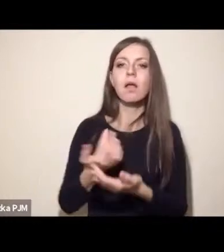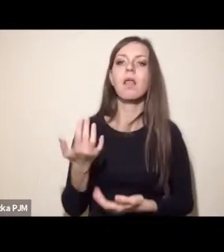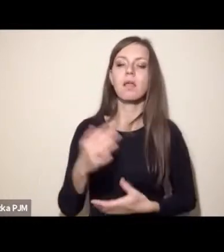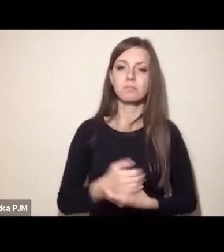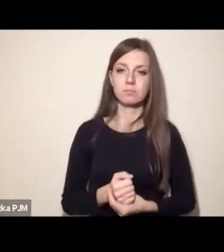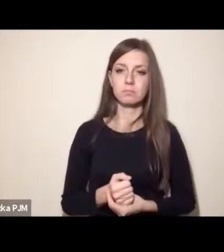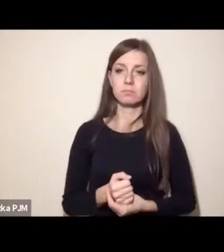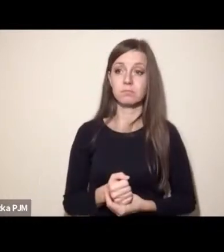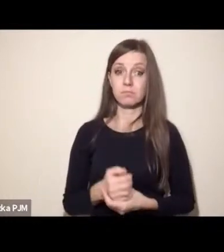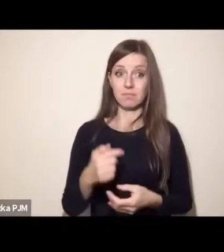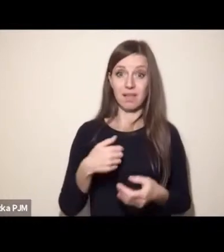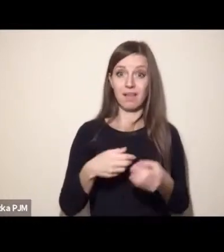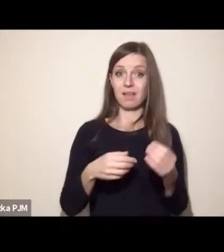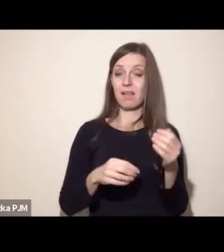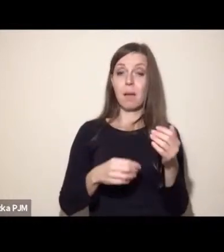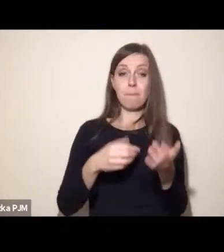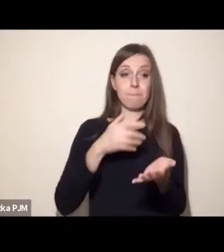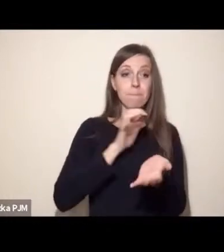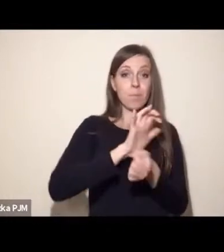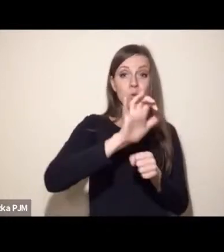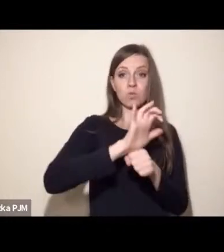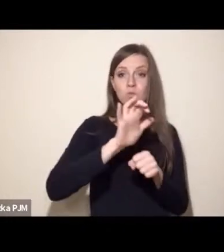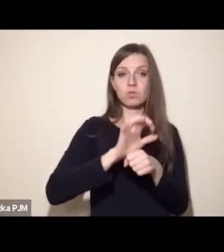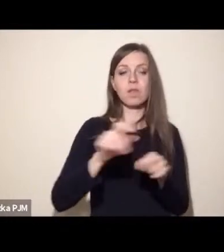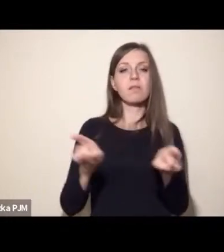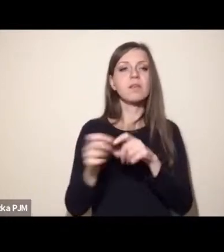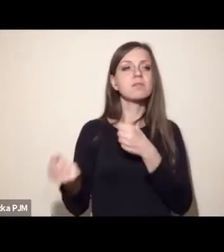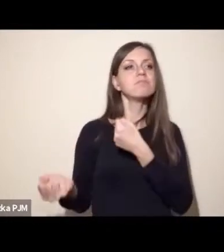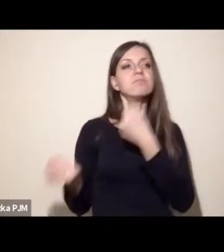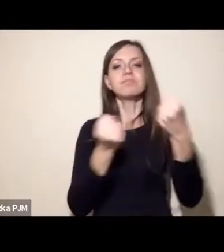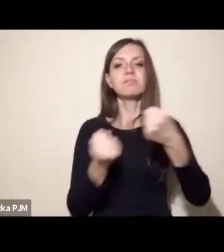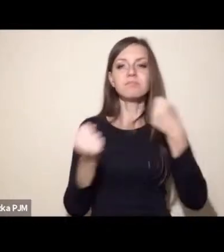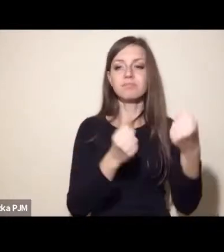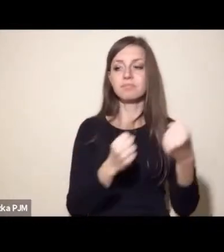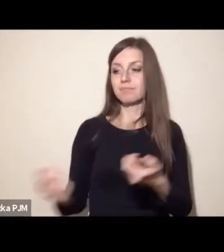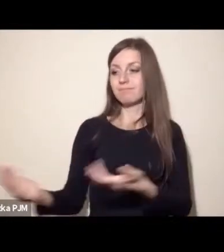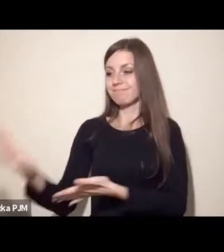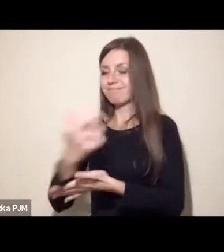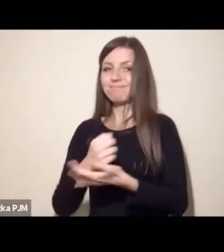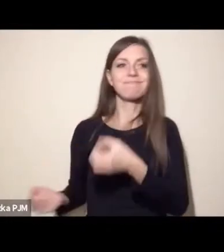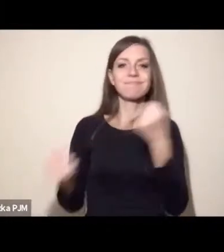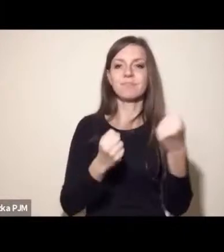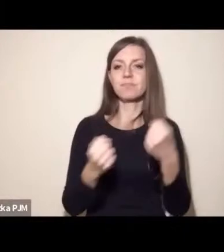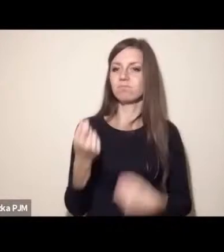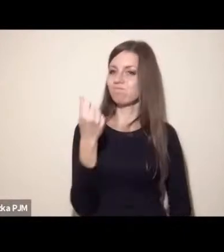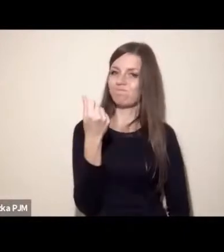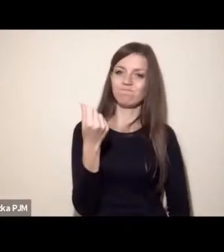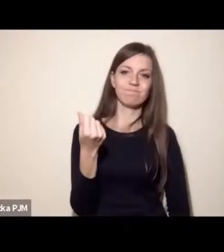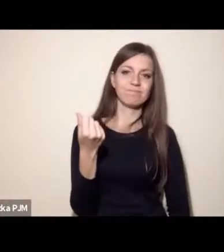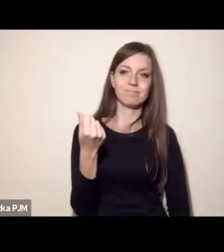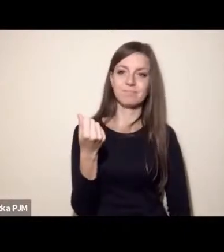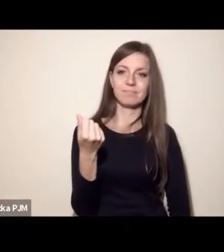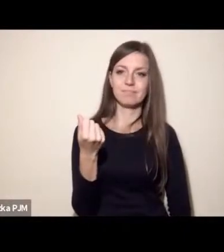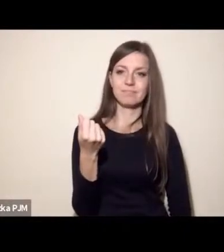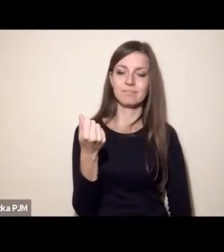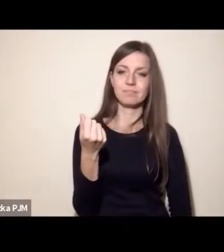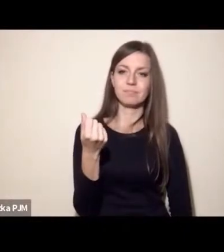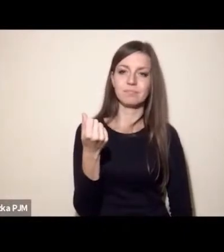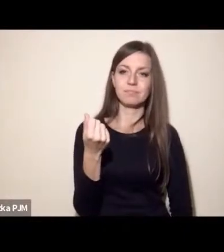wysokich kosztów produkcji i kosztów dystrybucji samych plonów w porównaniu do takiej